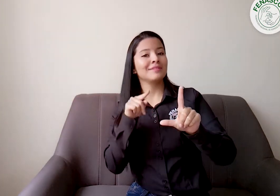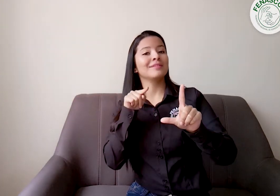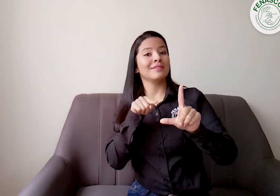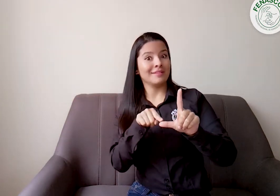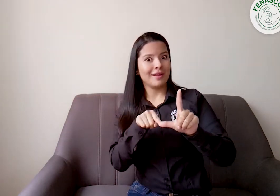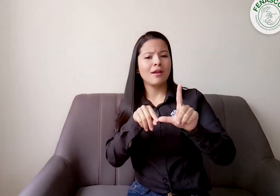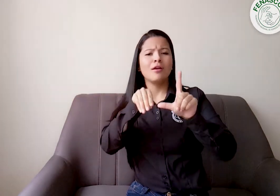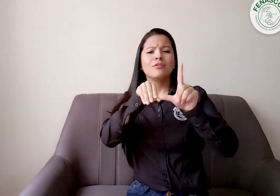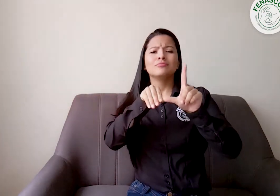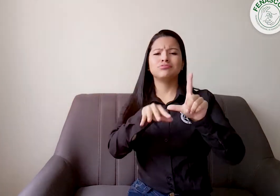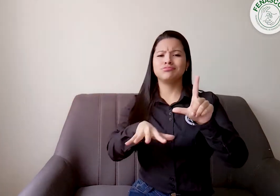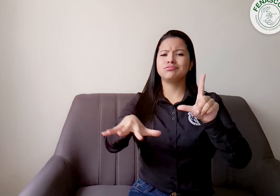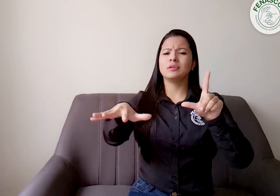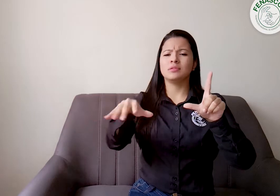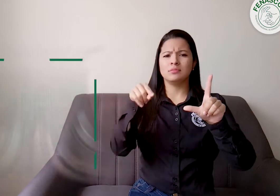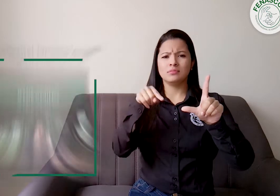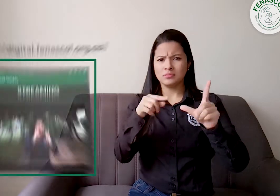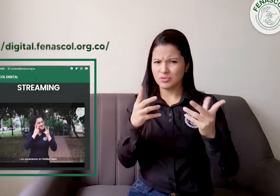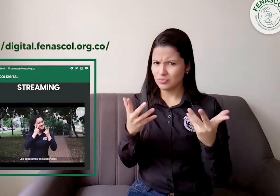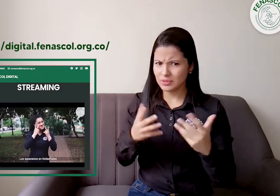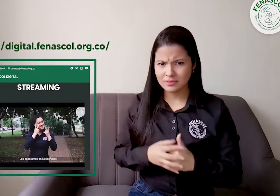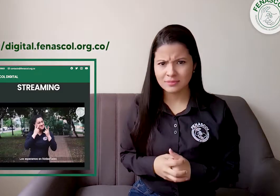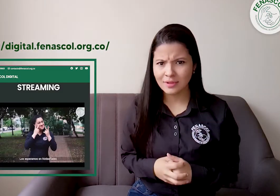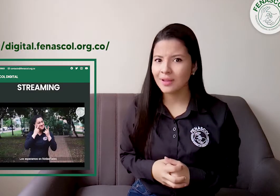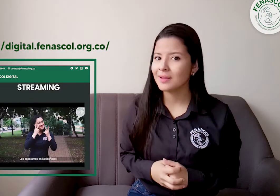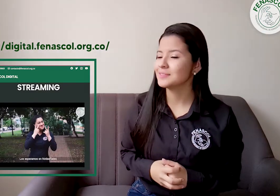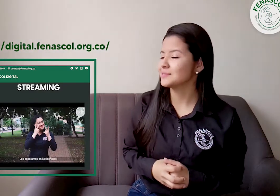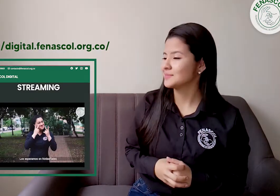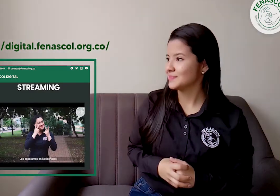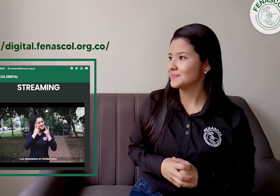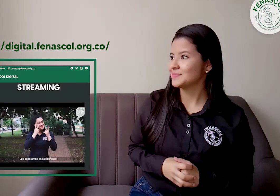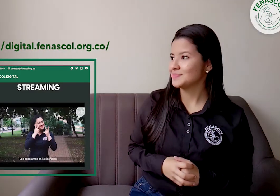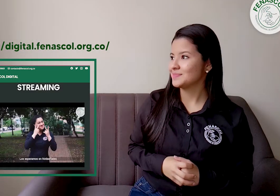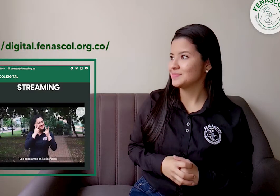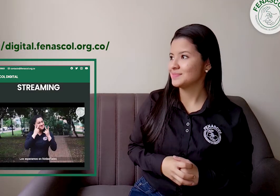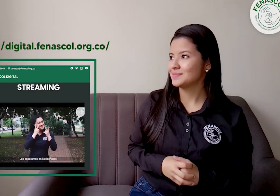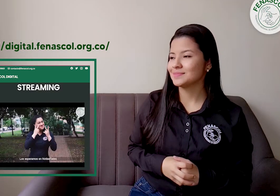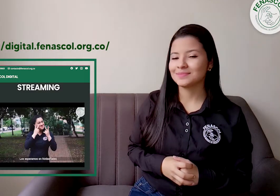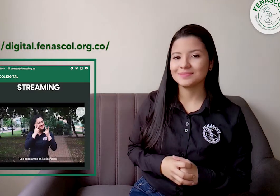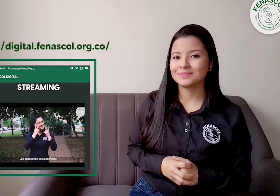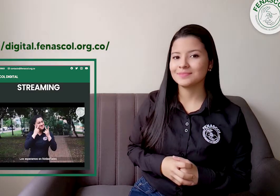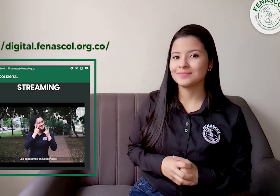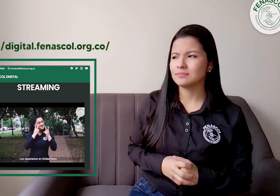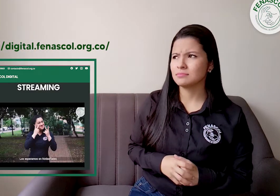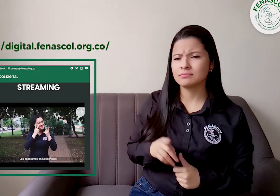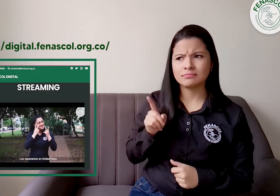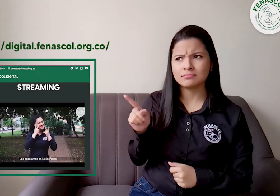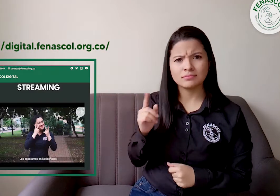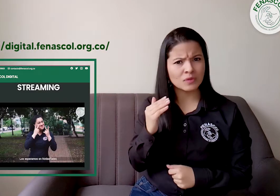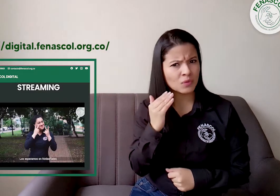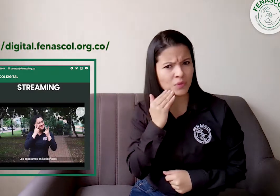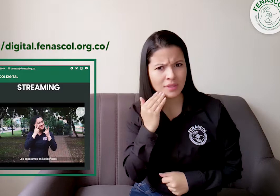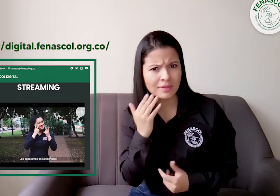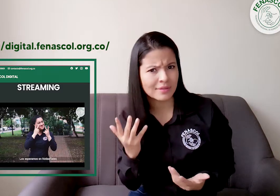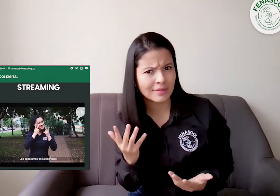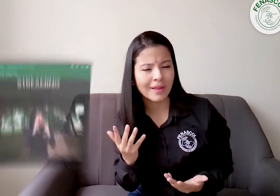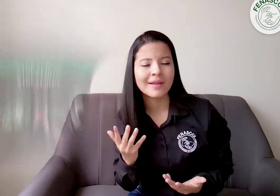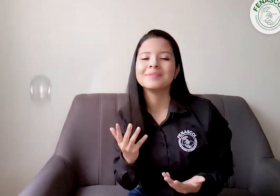por la señal en vivo de digital.fenascol.org.co Esto será